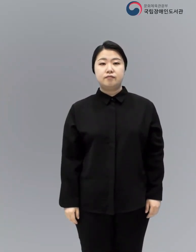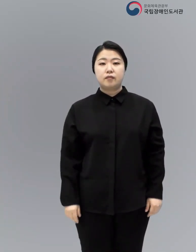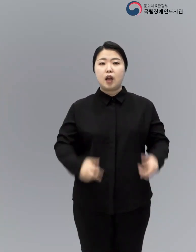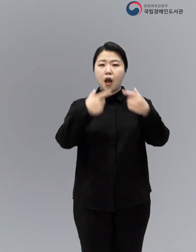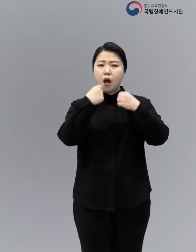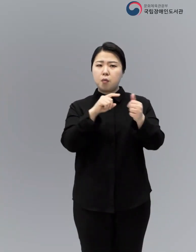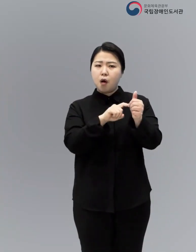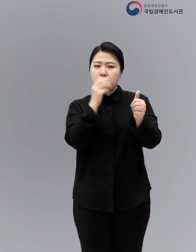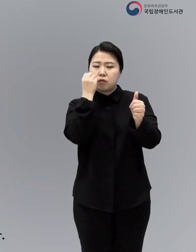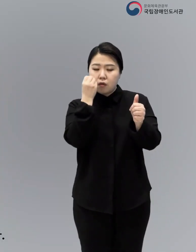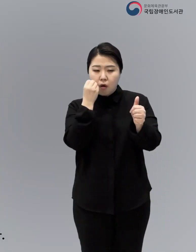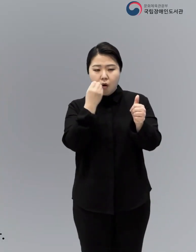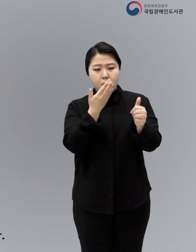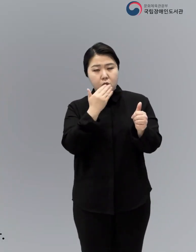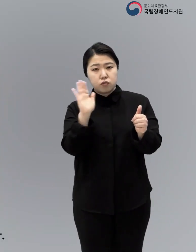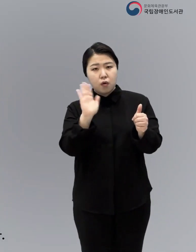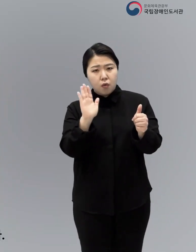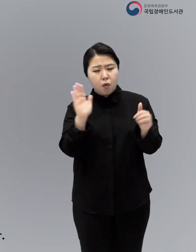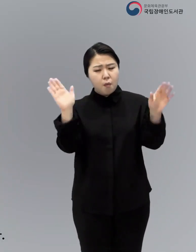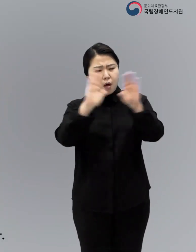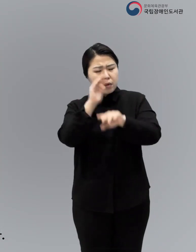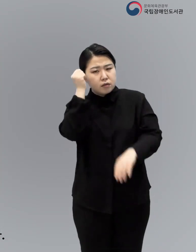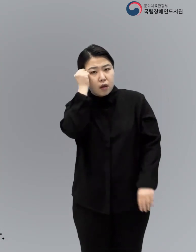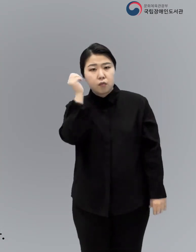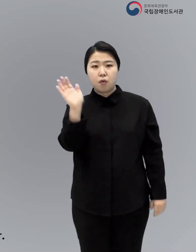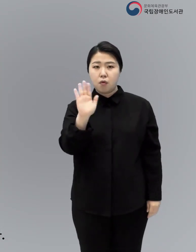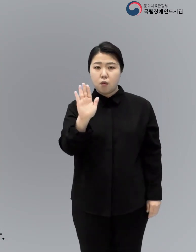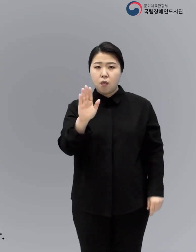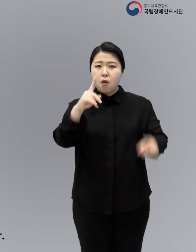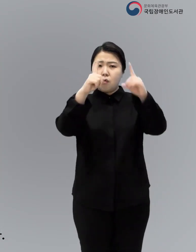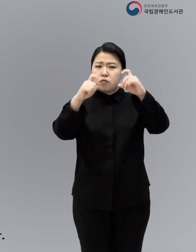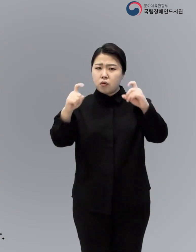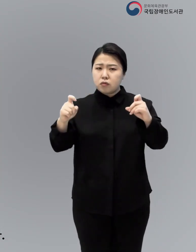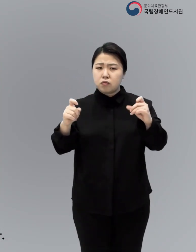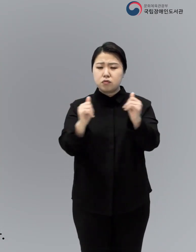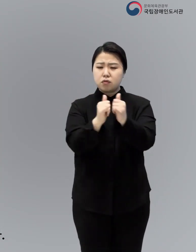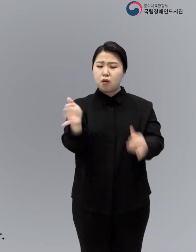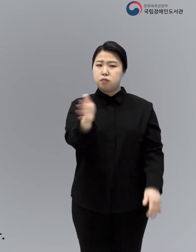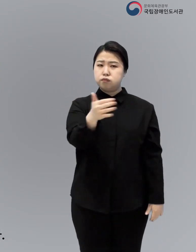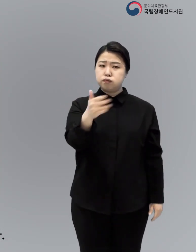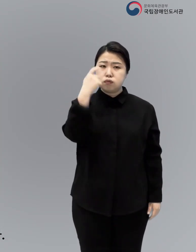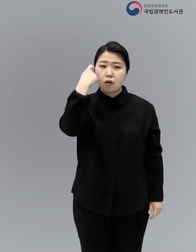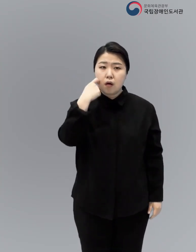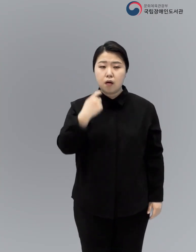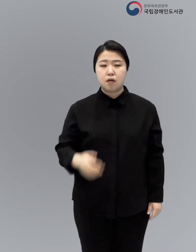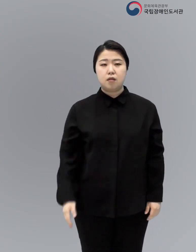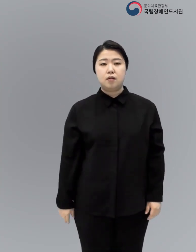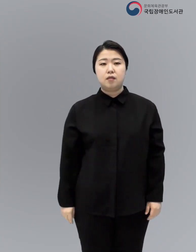백작은 이상했다 먹지도 밤에 자지도 않았고 성엔 아무도 없는 것 같았다